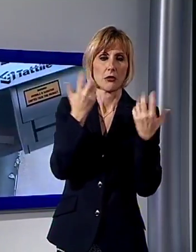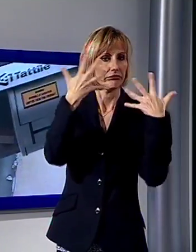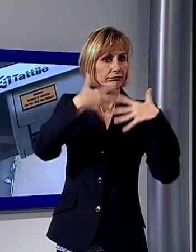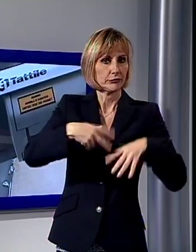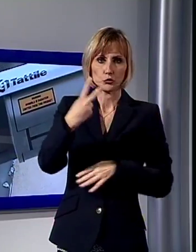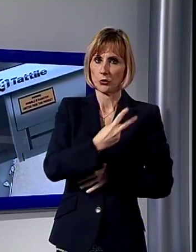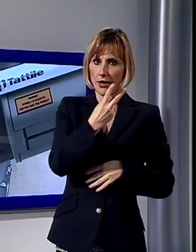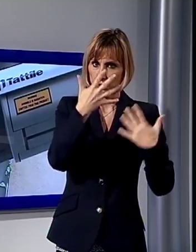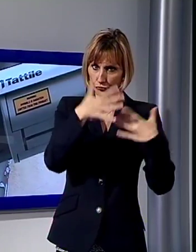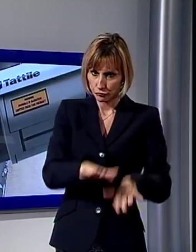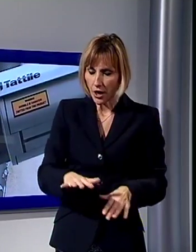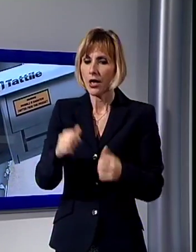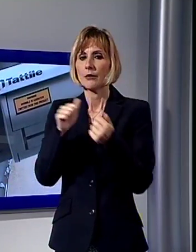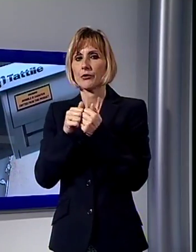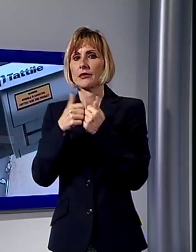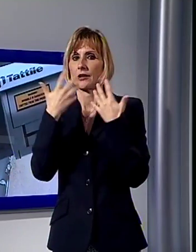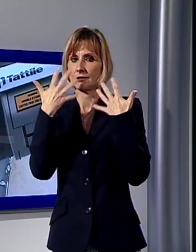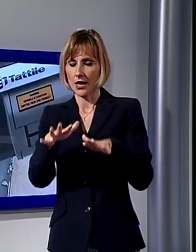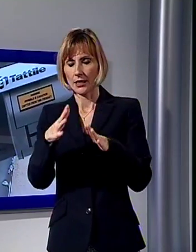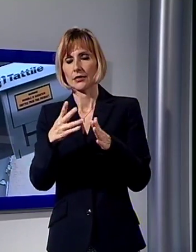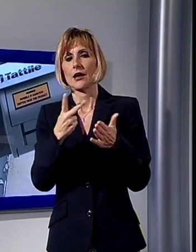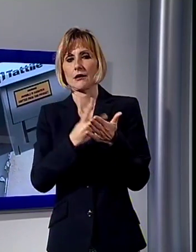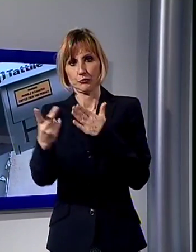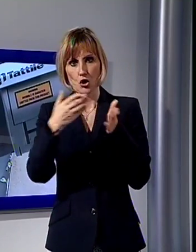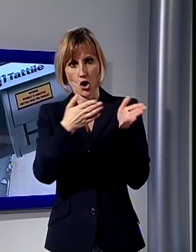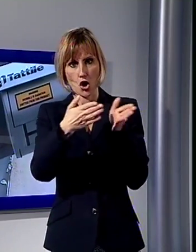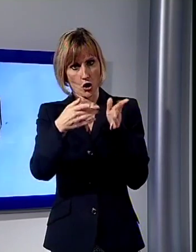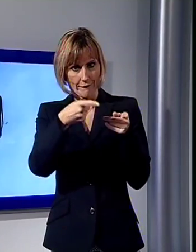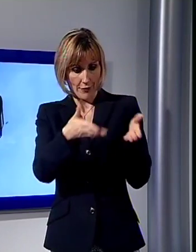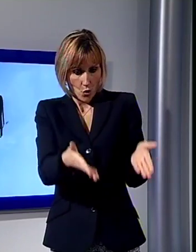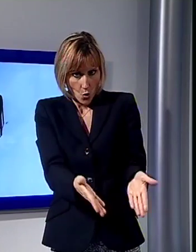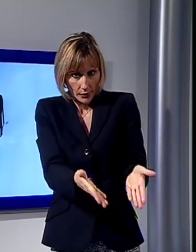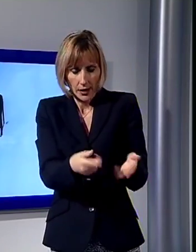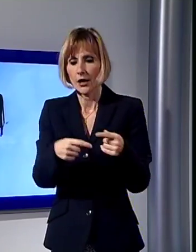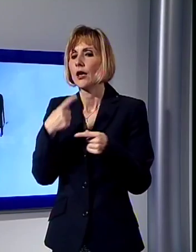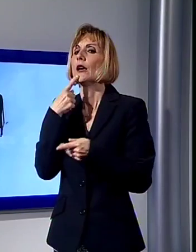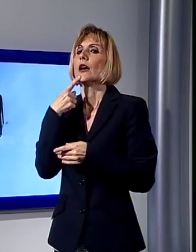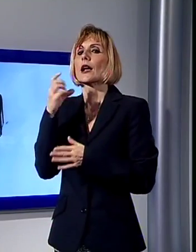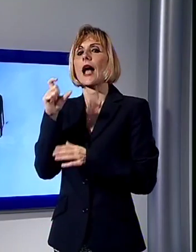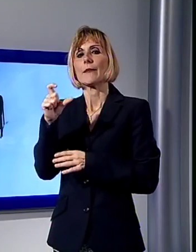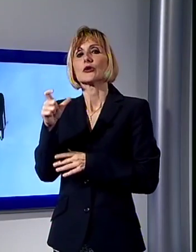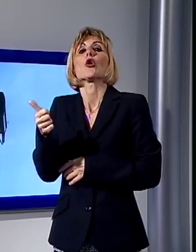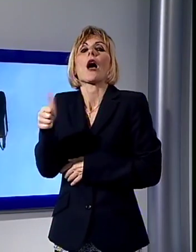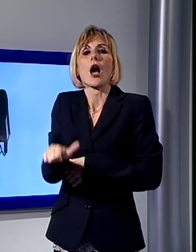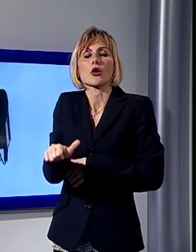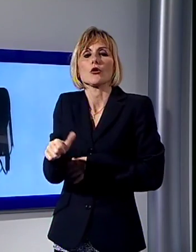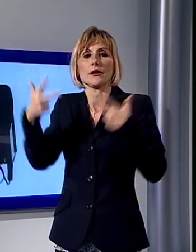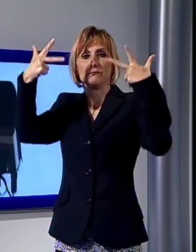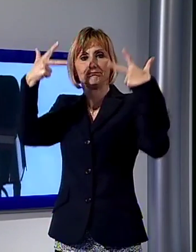anni, e dopo Pietrasanta, dove prende il via la fase sperimentale, anche nel centro camaiorese arriveranno a breve le telecamere,